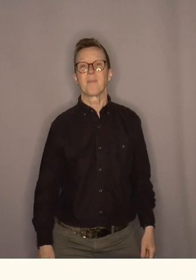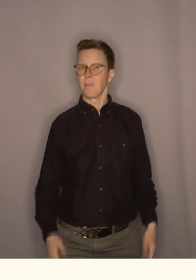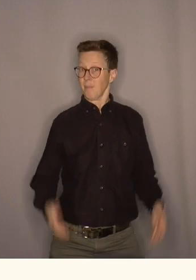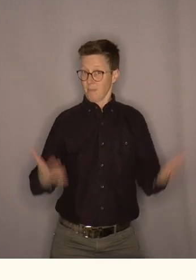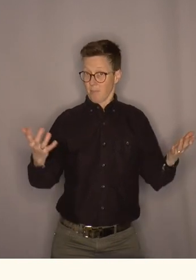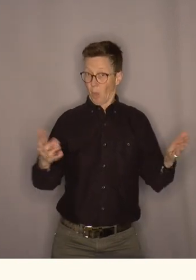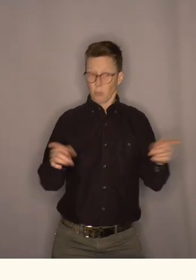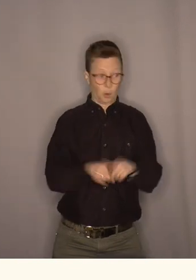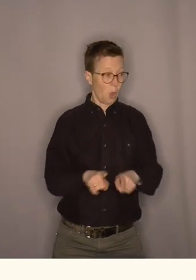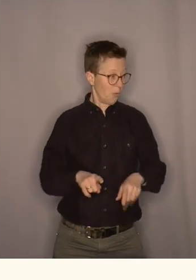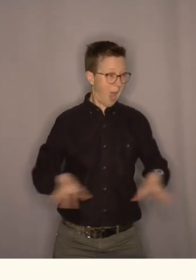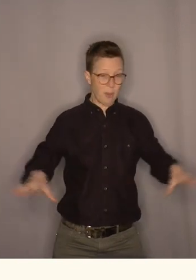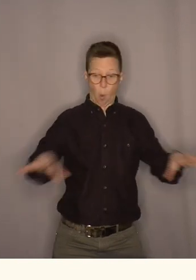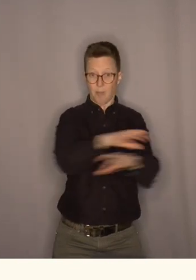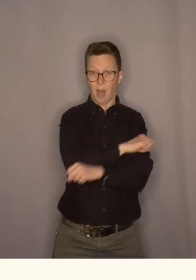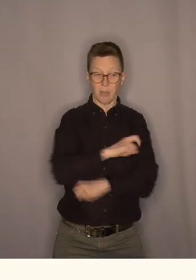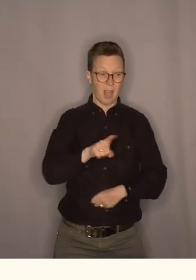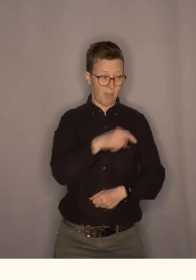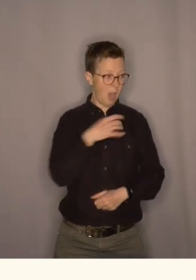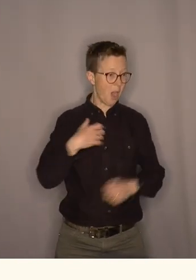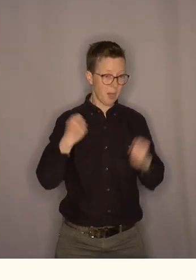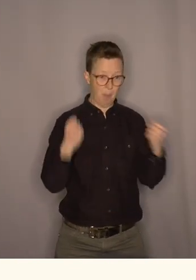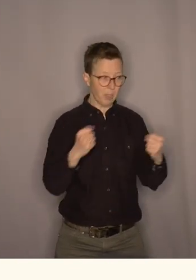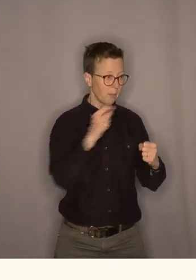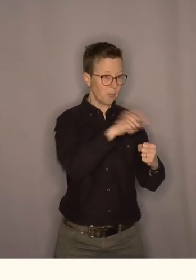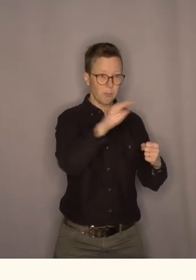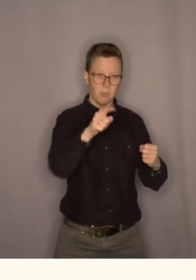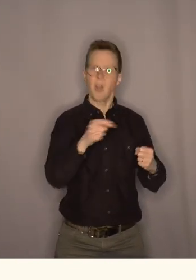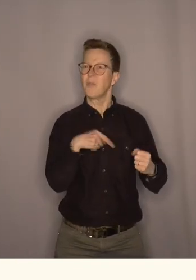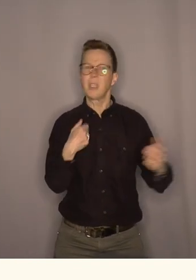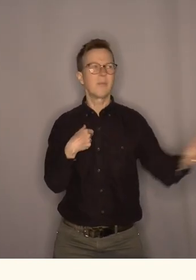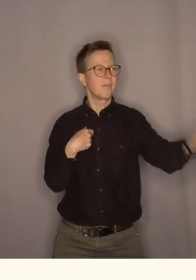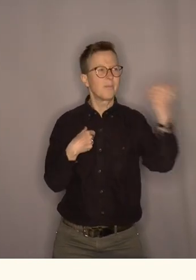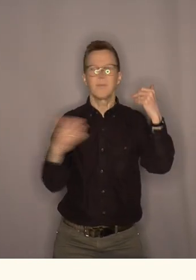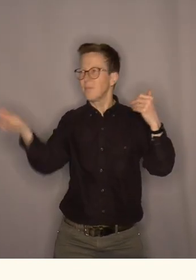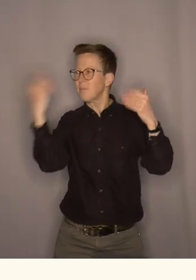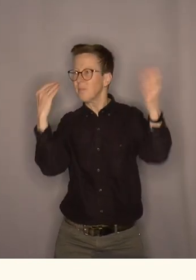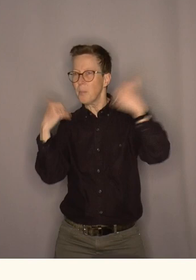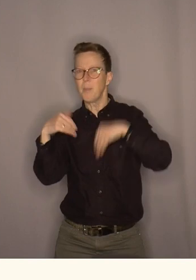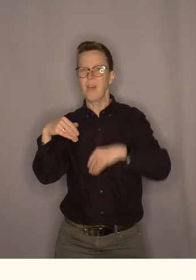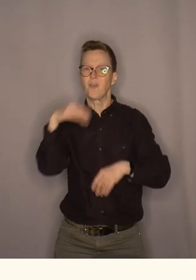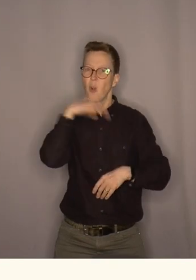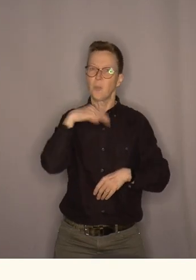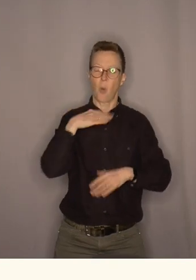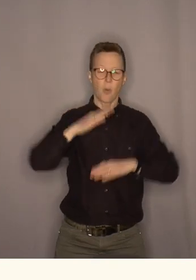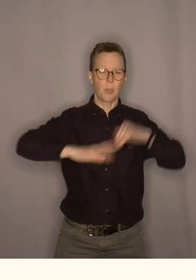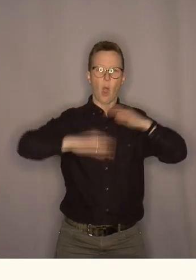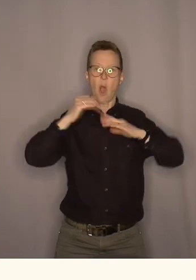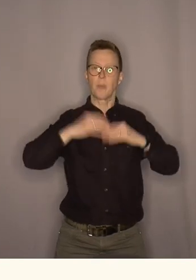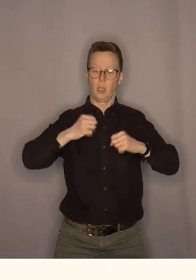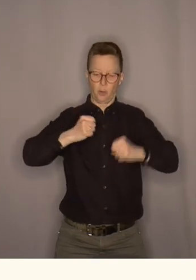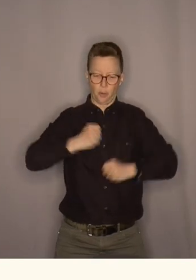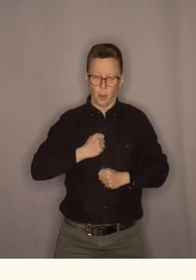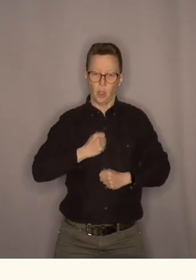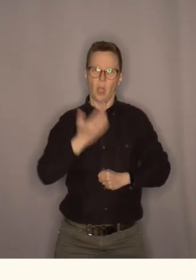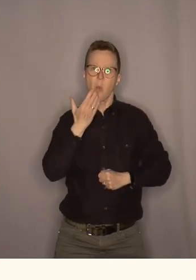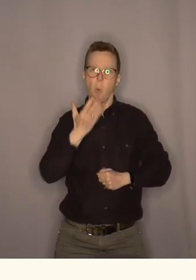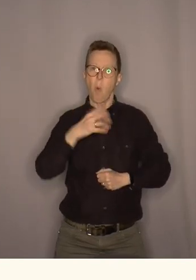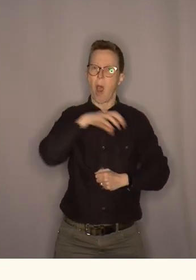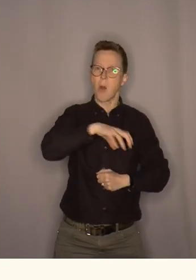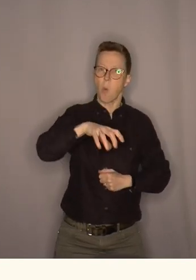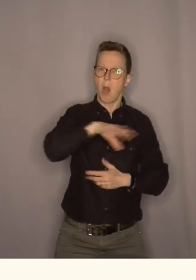ja men sånn er det jo overalt der vi har makt vi får med oss folk for å bygge bygge og gode lokalsamfunn